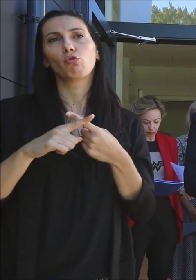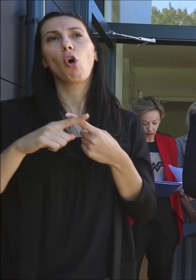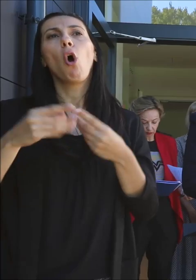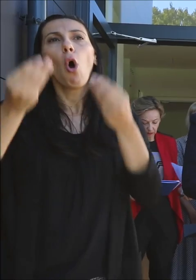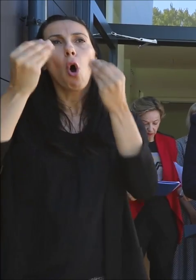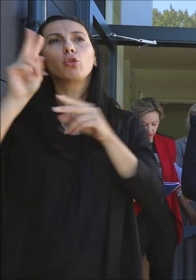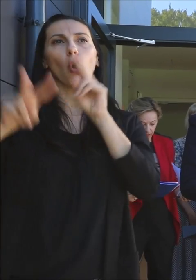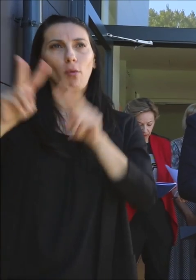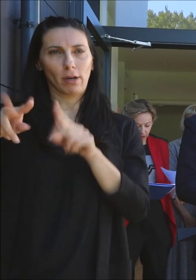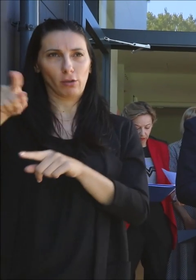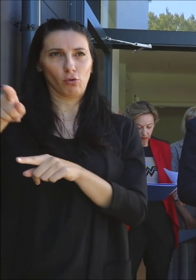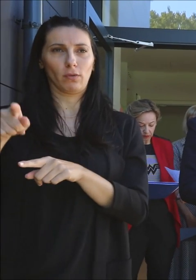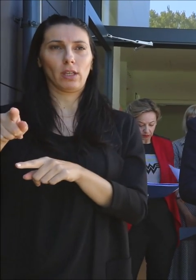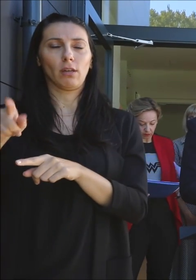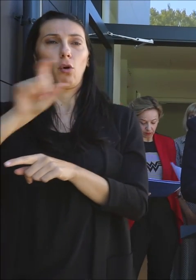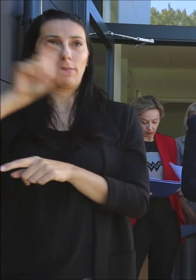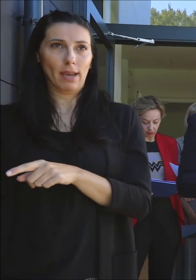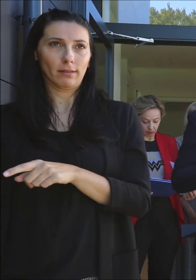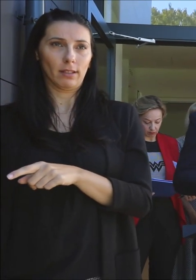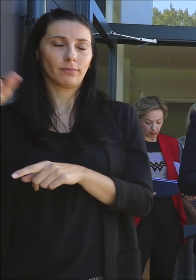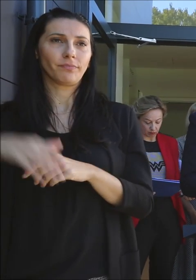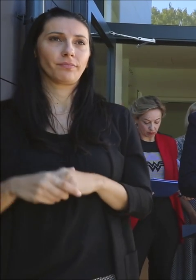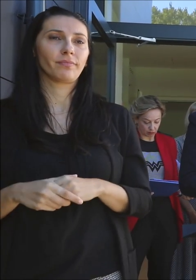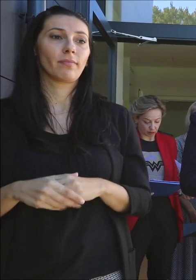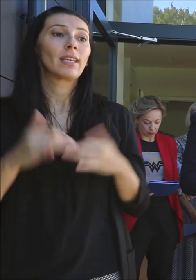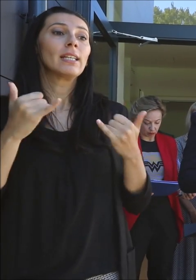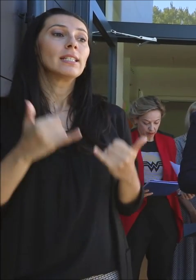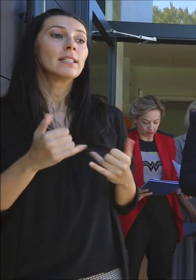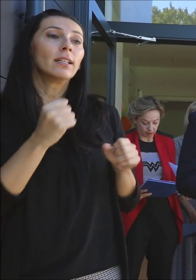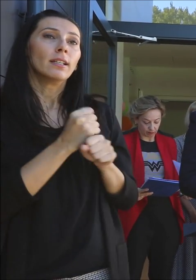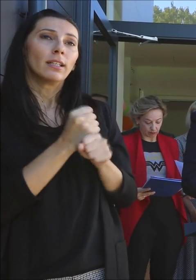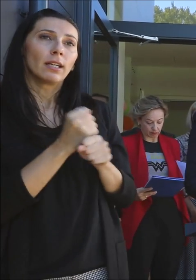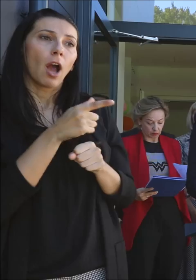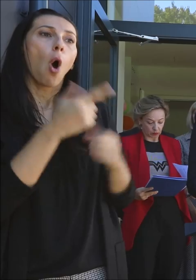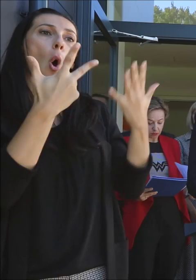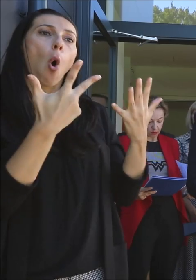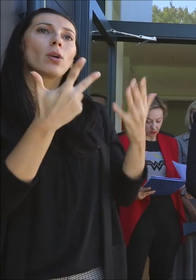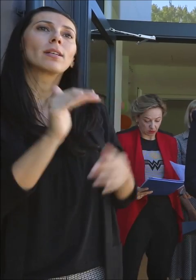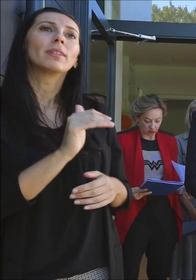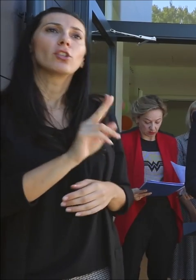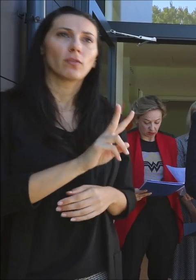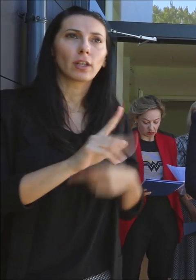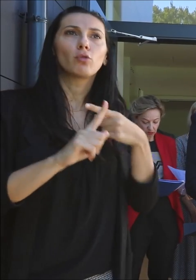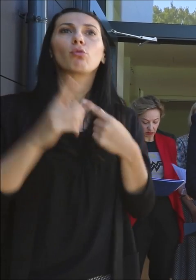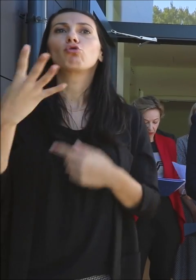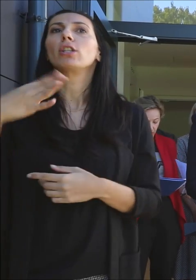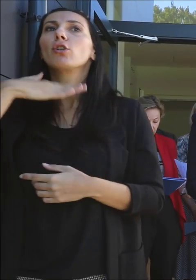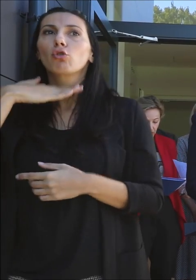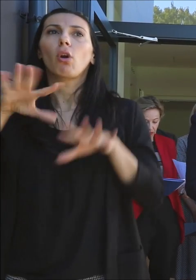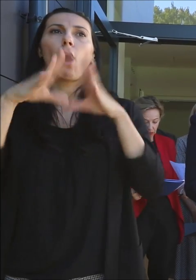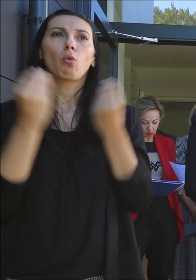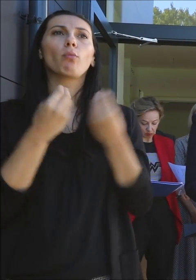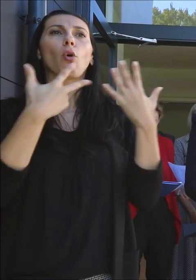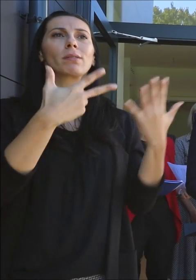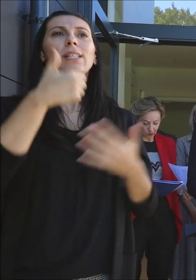objekata, tj. dječje vrtića i škola. Od toga su u tijeku radovi na 8 dječjih vrtića i 4 škole vrijednosti 81